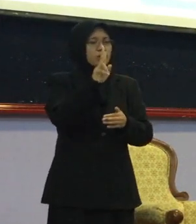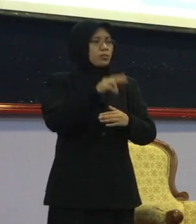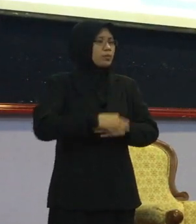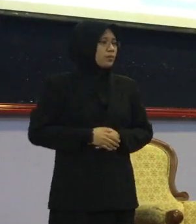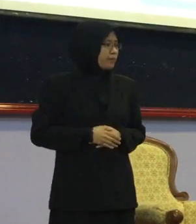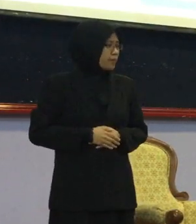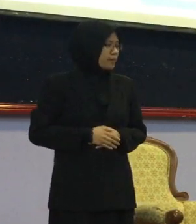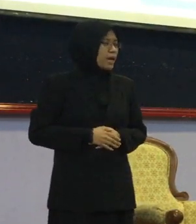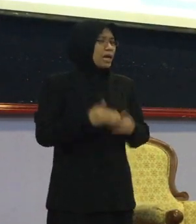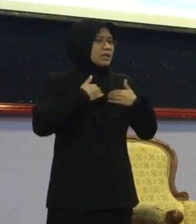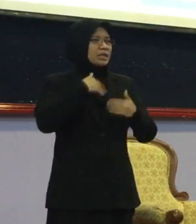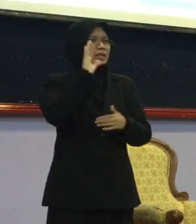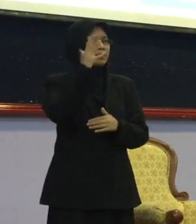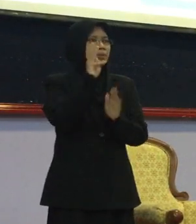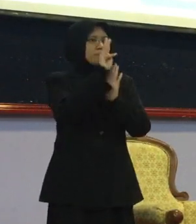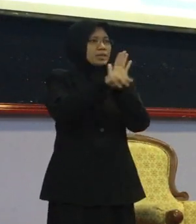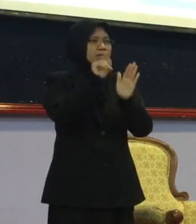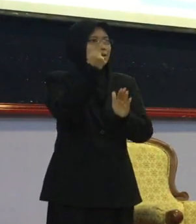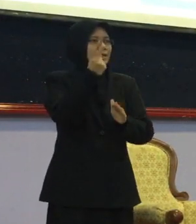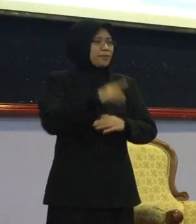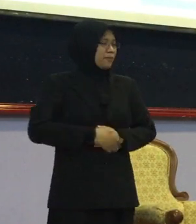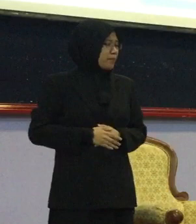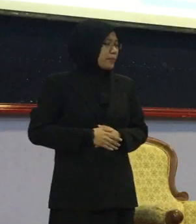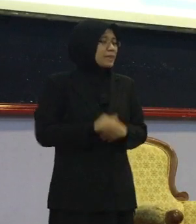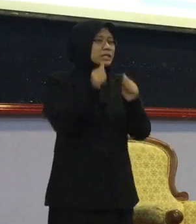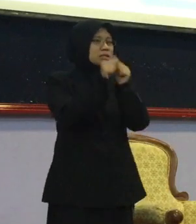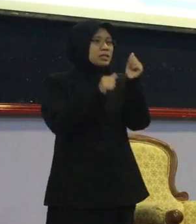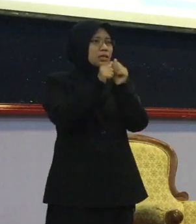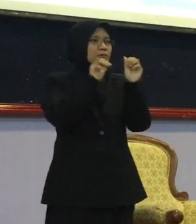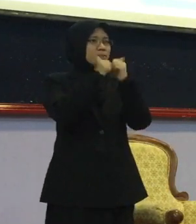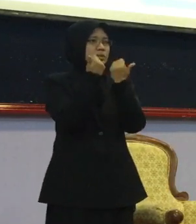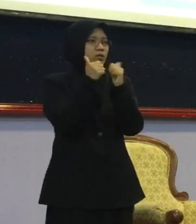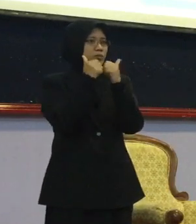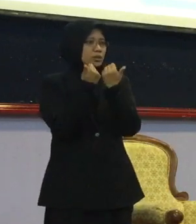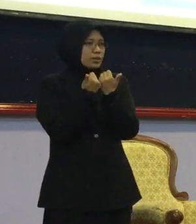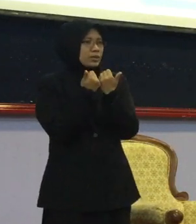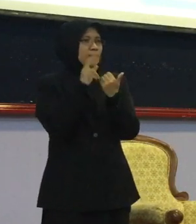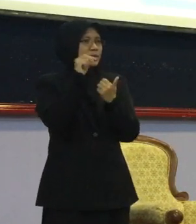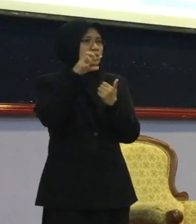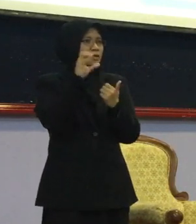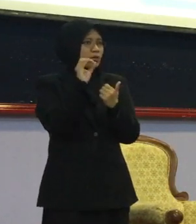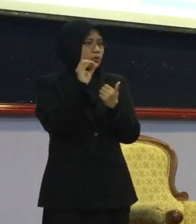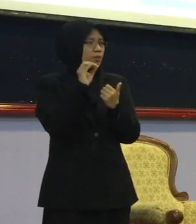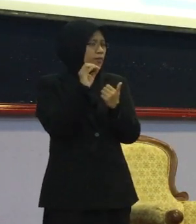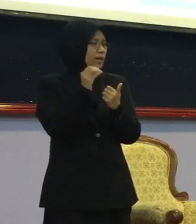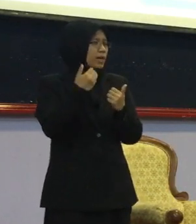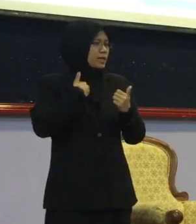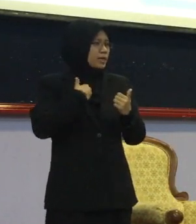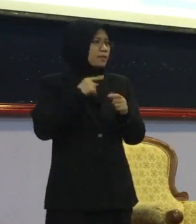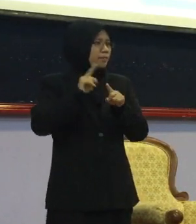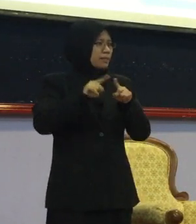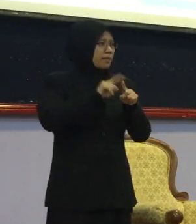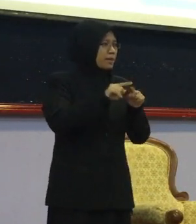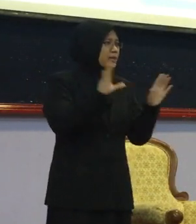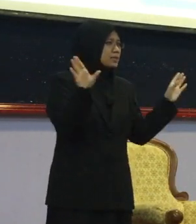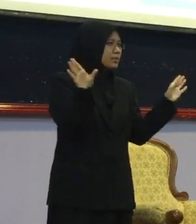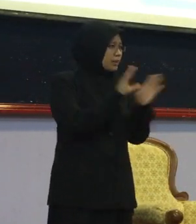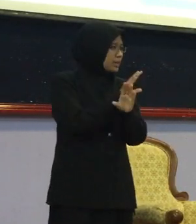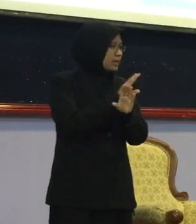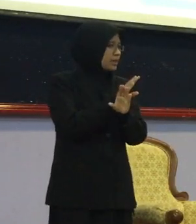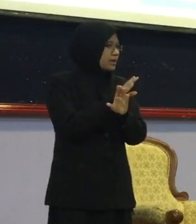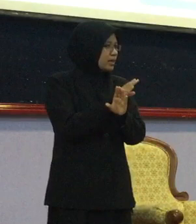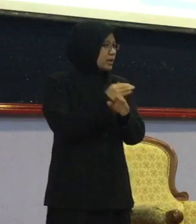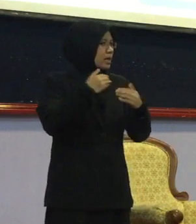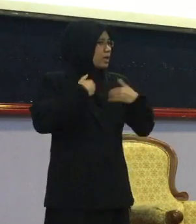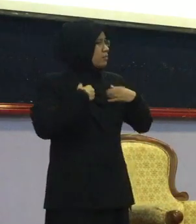kena 5 menit ni OK Kemudian NGO Cabaran Saya sentuh pasal cabaran Dalam tu saya tak masuk Social model Tapi